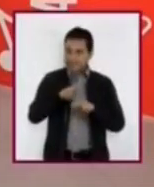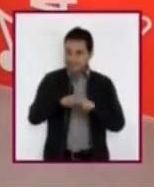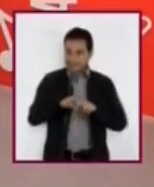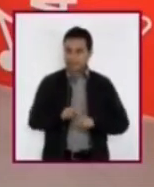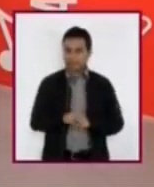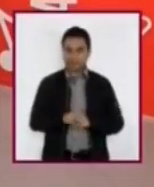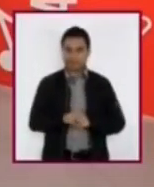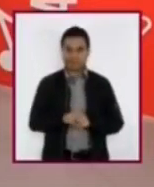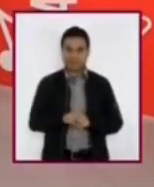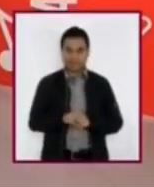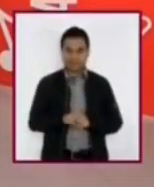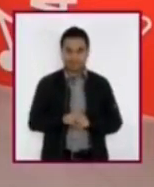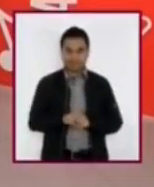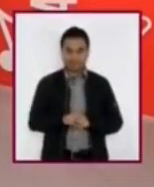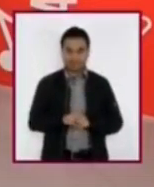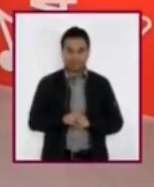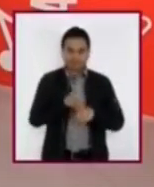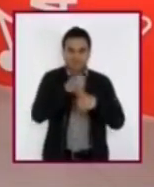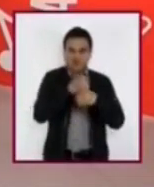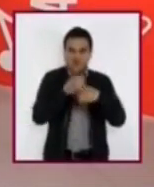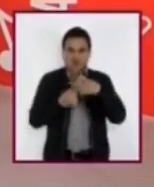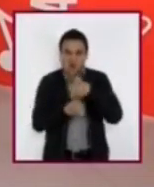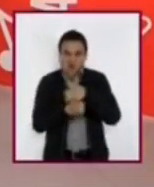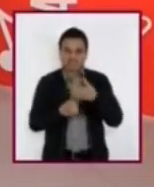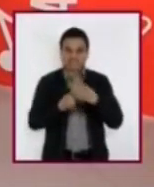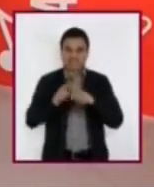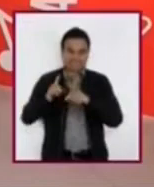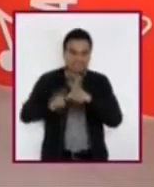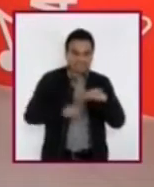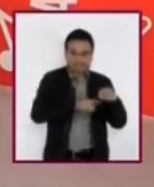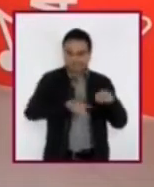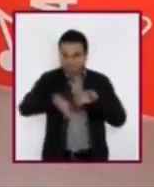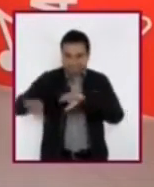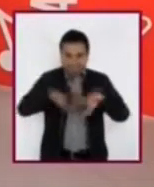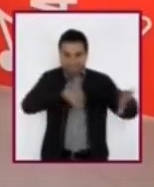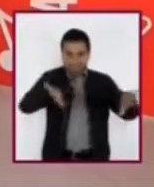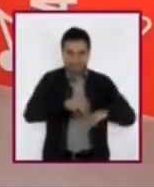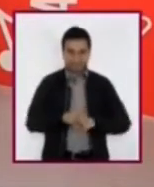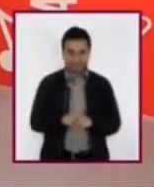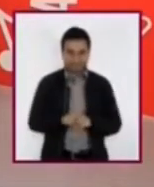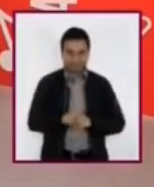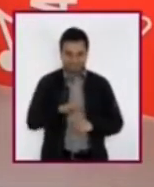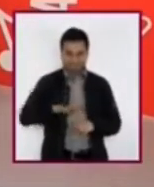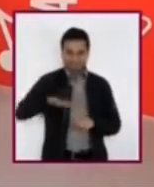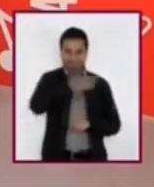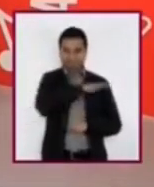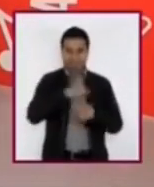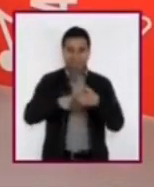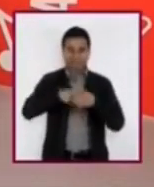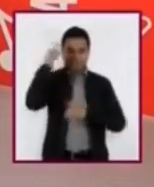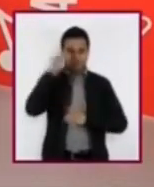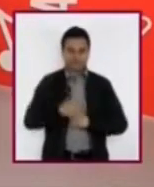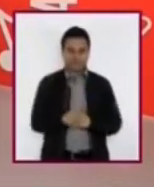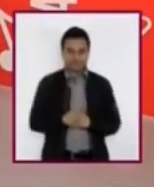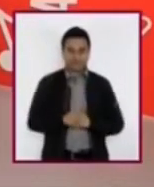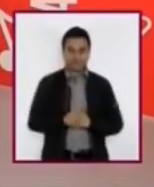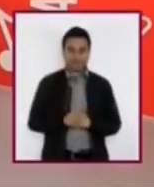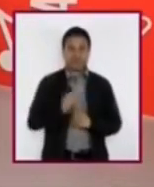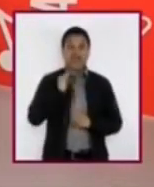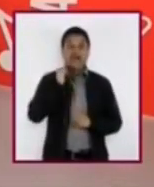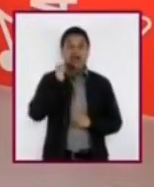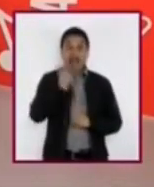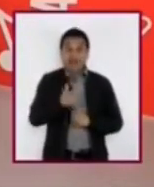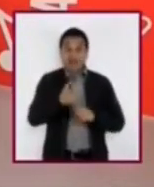Despejemos esta zona y cuidemos de que no estemos cerca de algo con lo que nos podamos golpear.